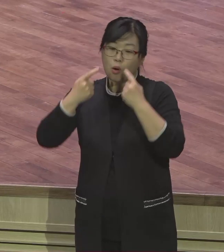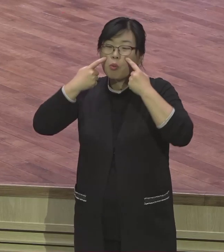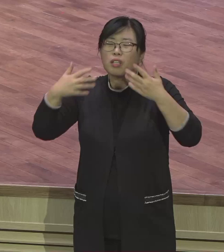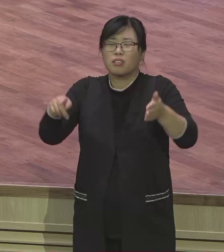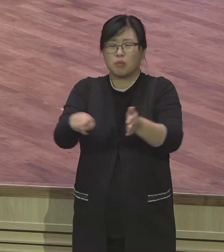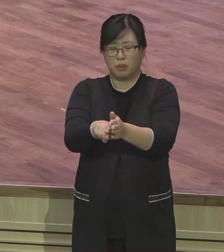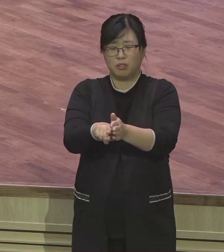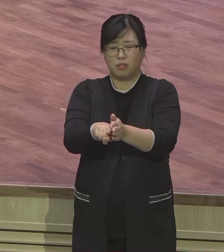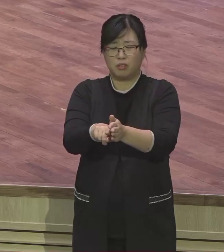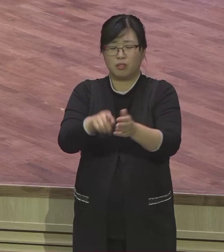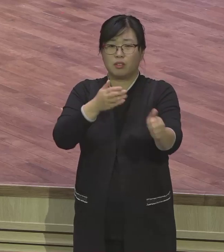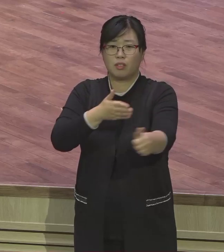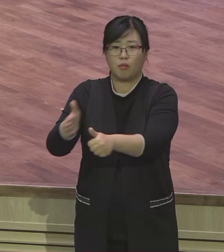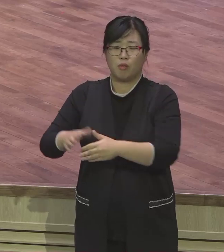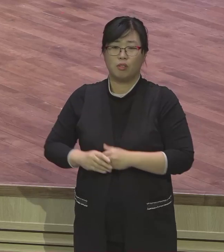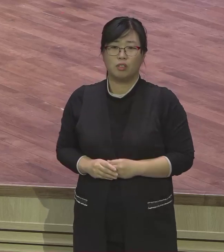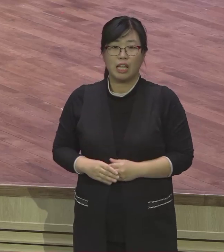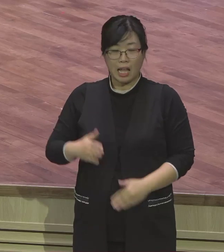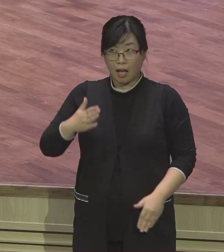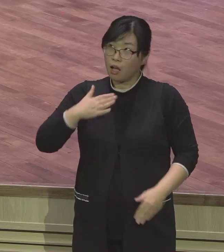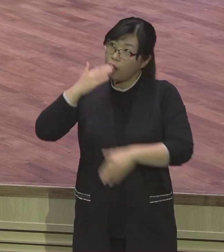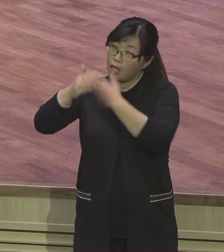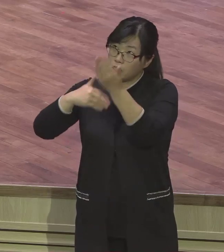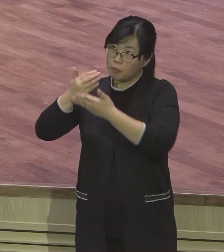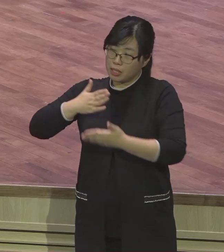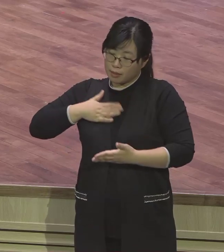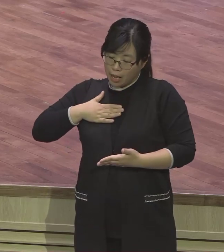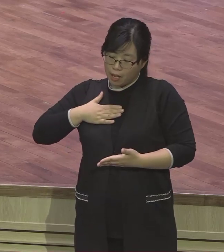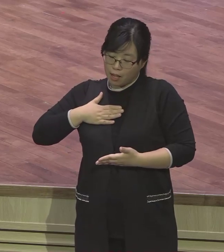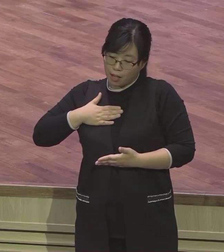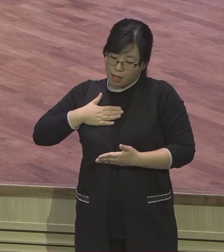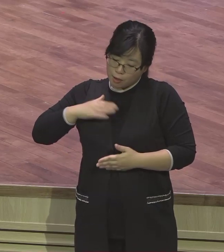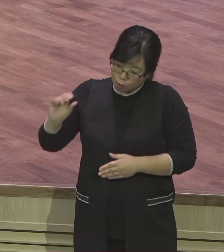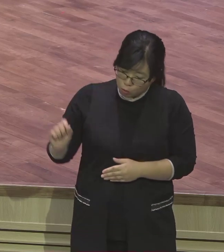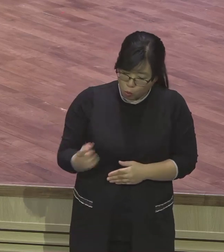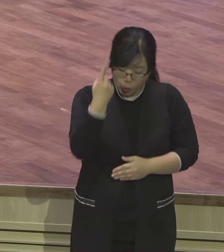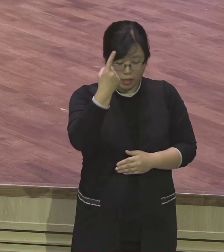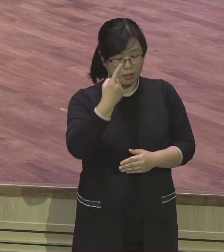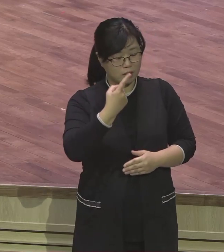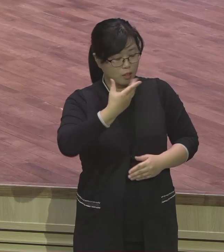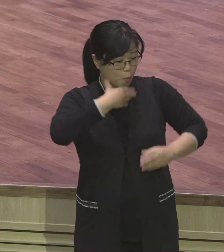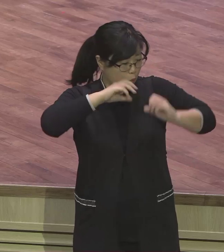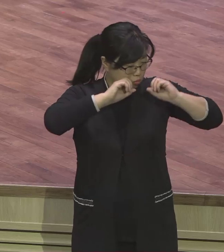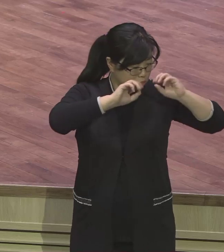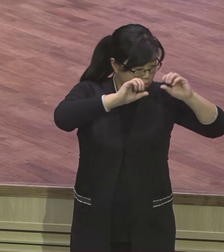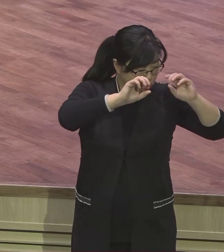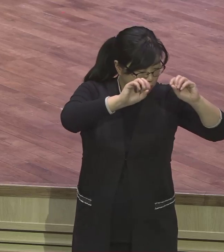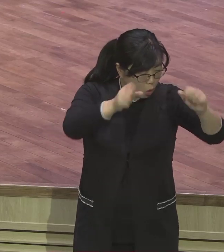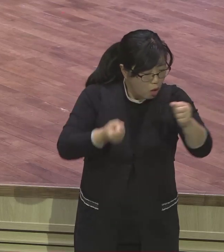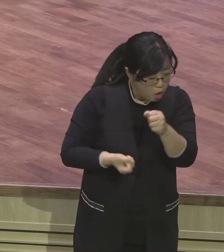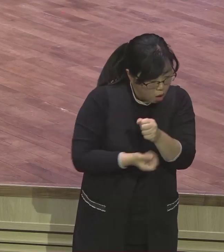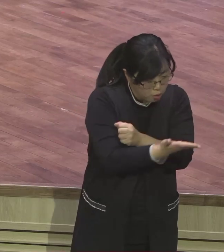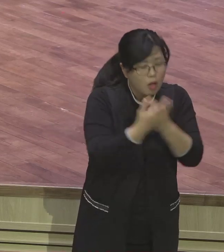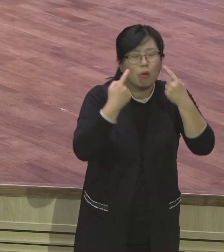하나님 나를 통해서 하나님의 역사하신 증거 이거 가져야 돼요. 여러분이 삶이 하나님의 영광을 드러내는 가장